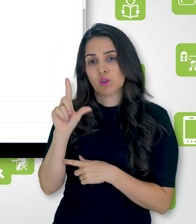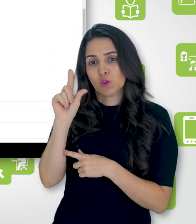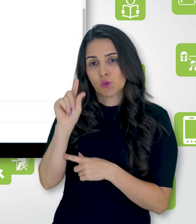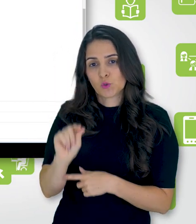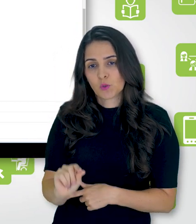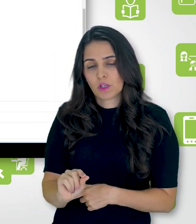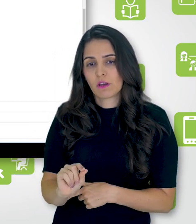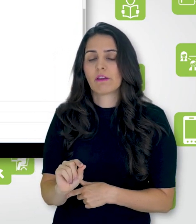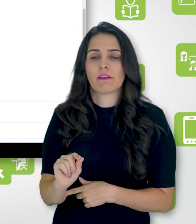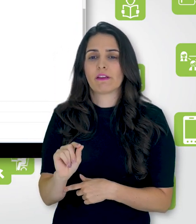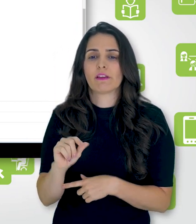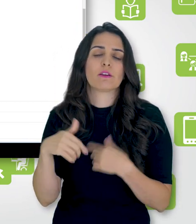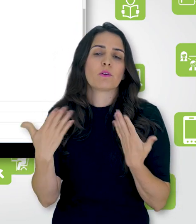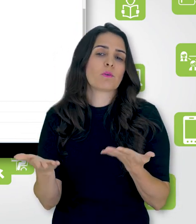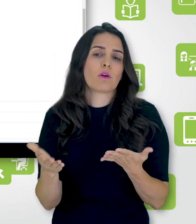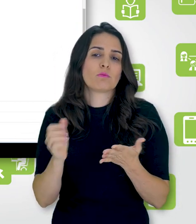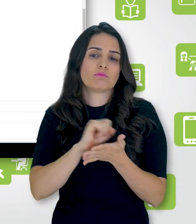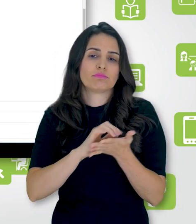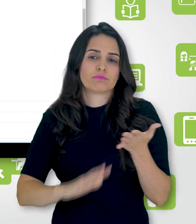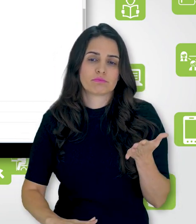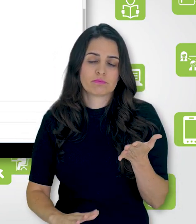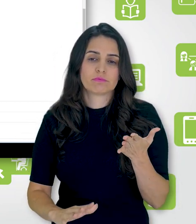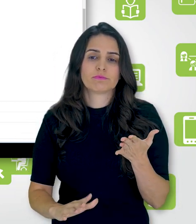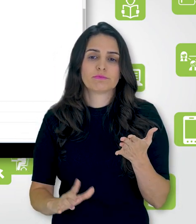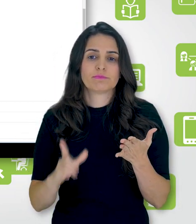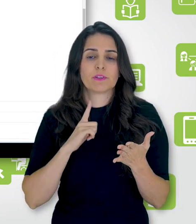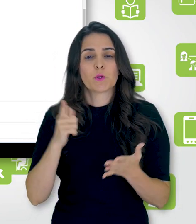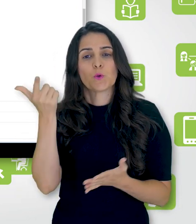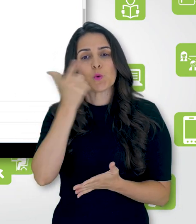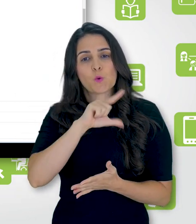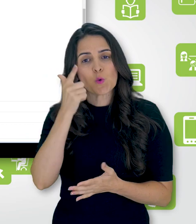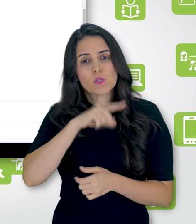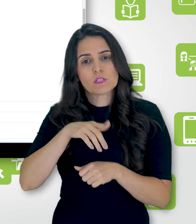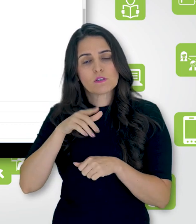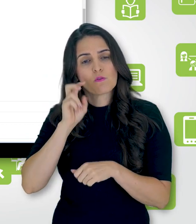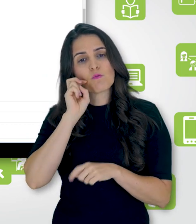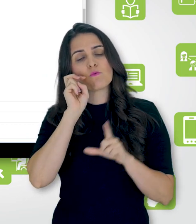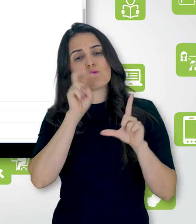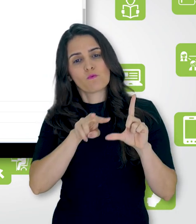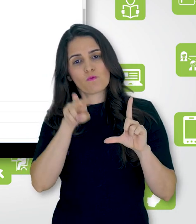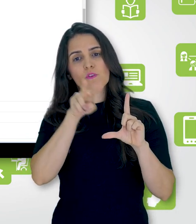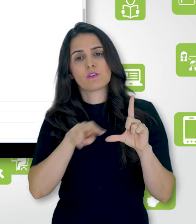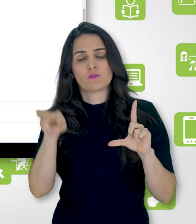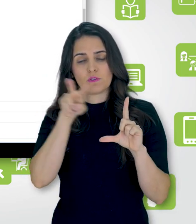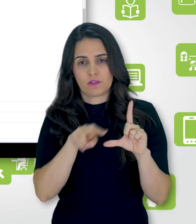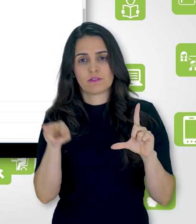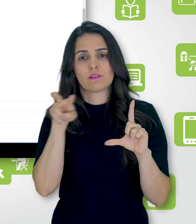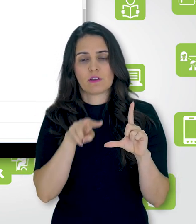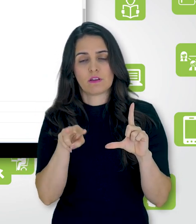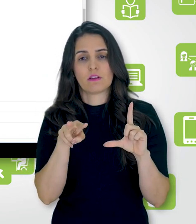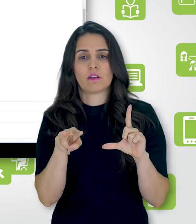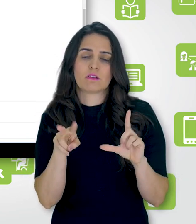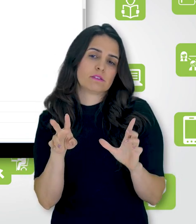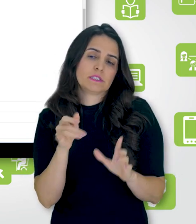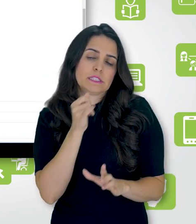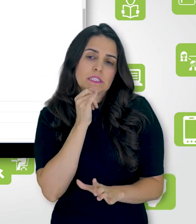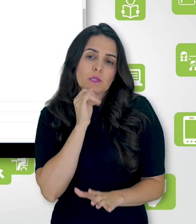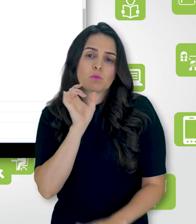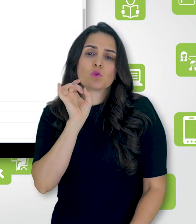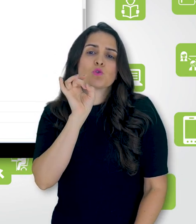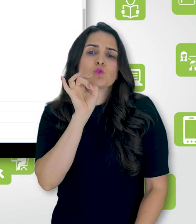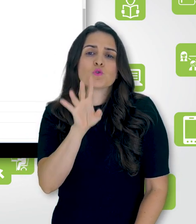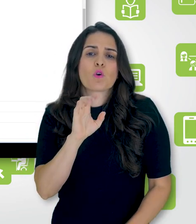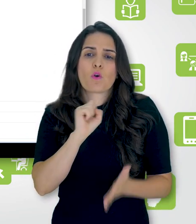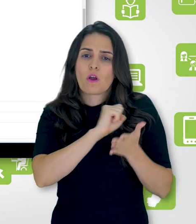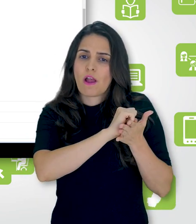selecionadas, e aí, vejam que agora eu consigo acessar. E aí, digamos que no meu exemplo aqui, eu quero só